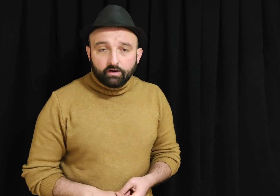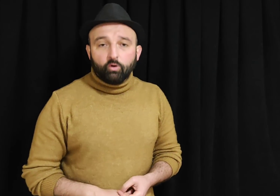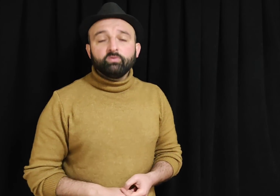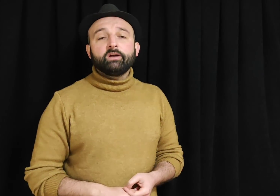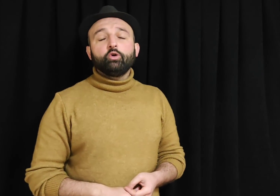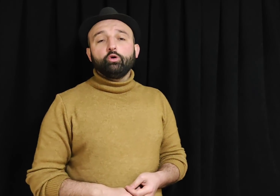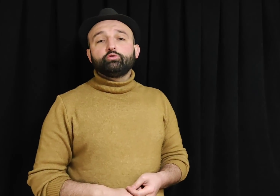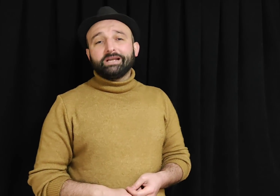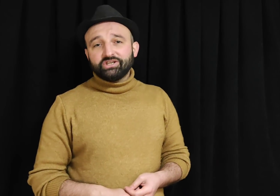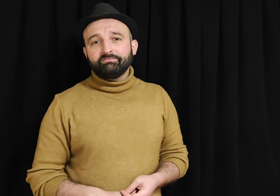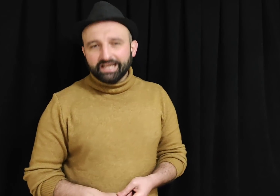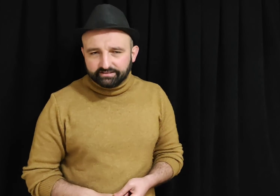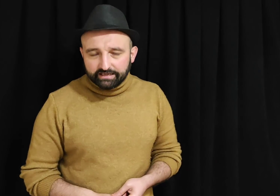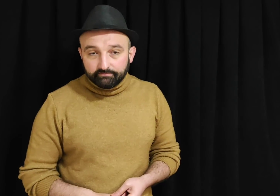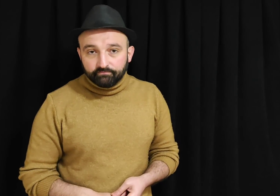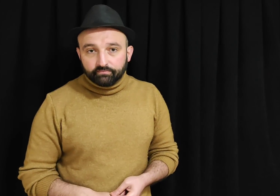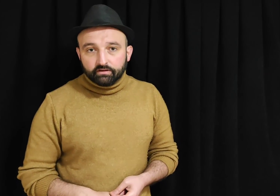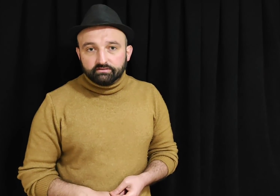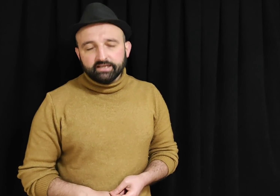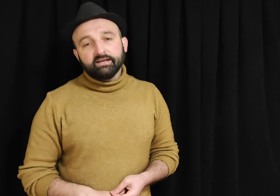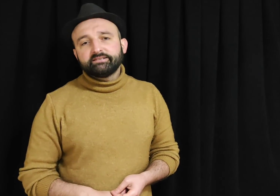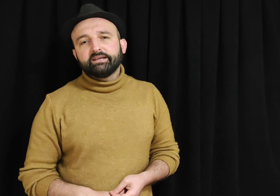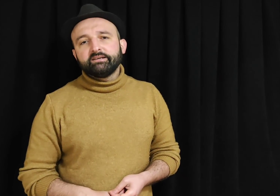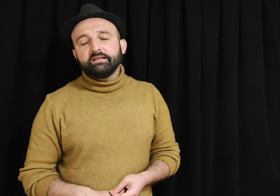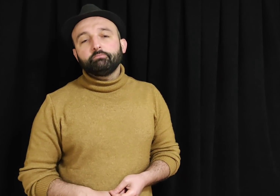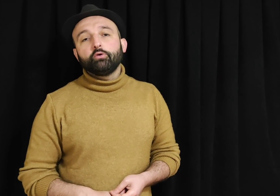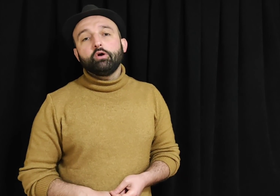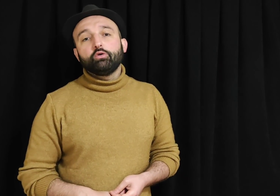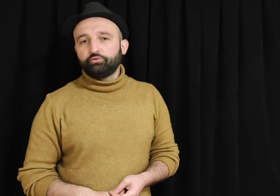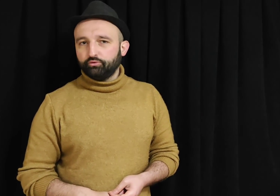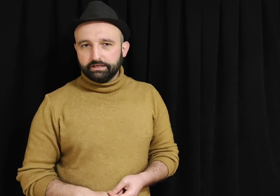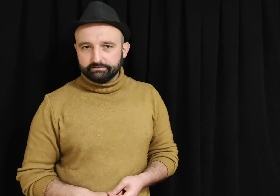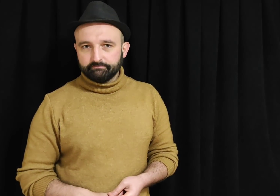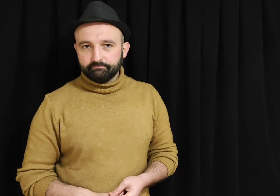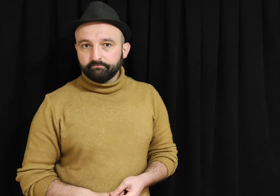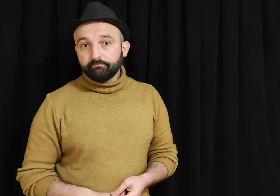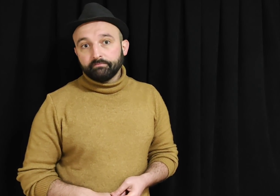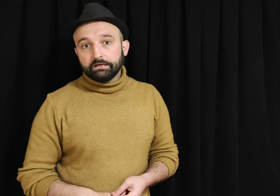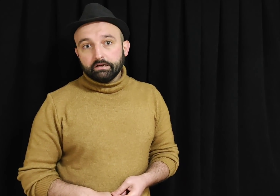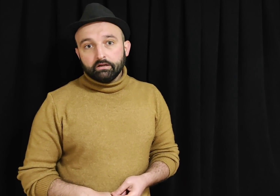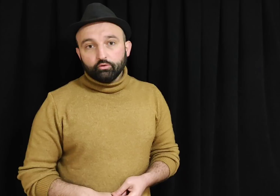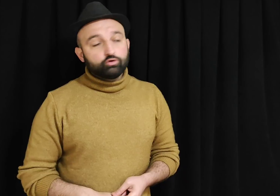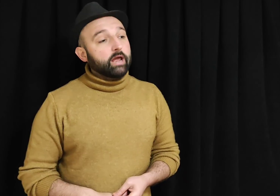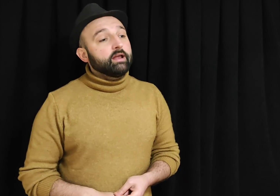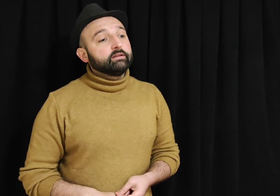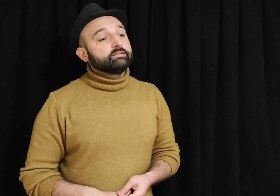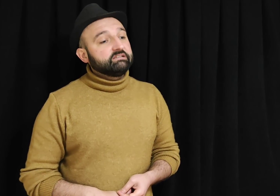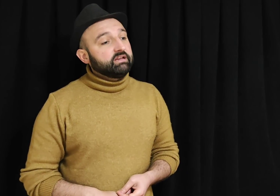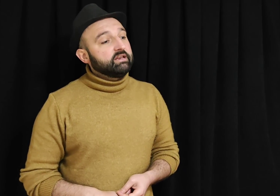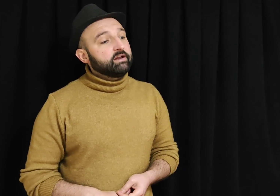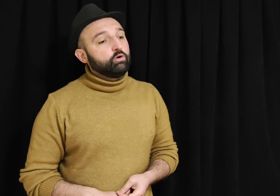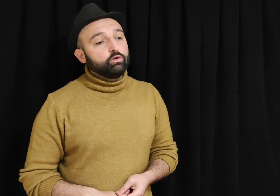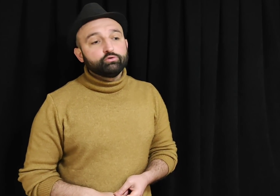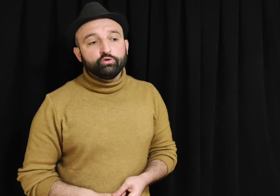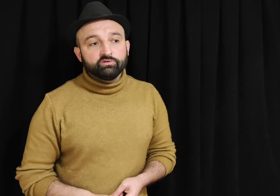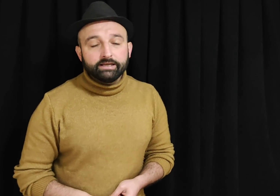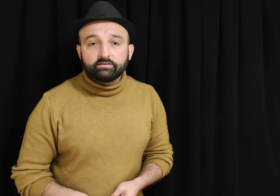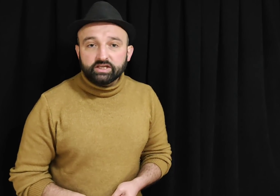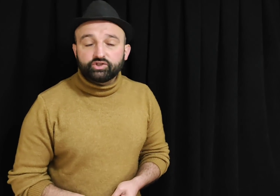onları öldüreceğim dersen senin asiyerini de böyle öldürürler. Ukraynalı siviller öldüğünde ses